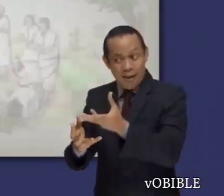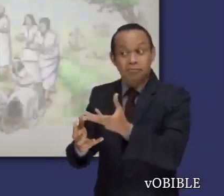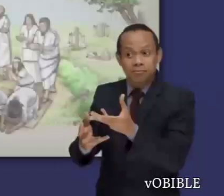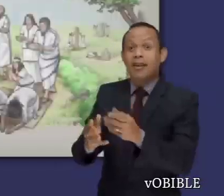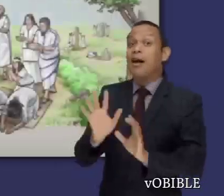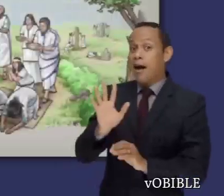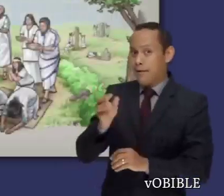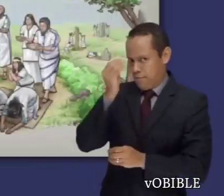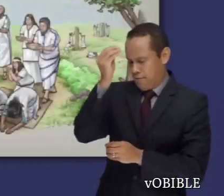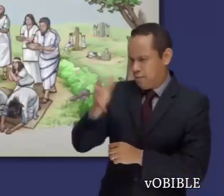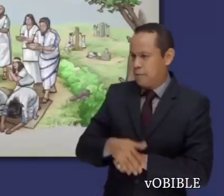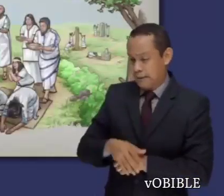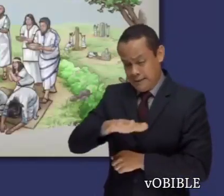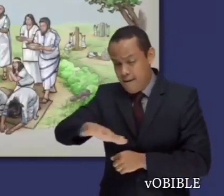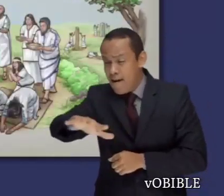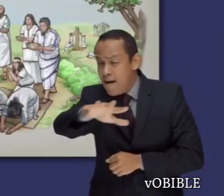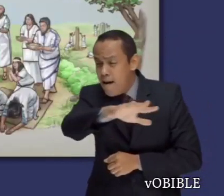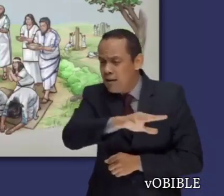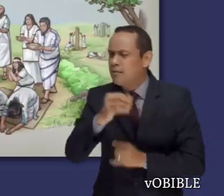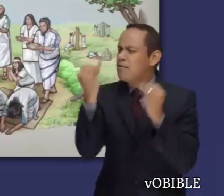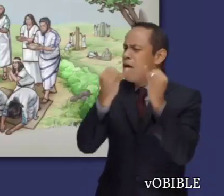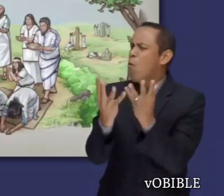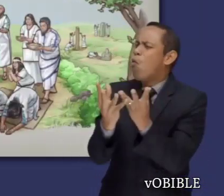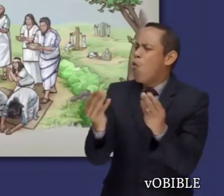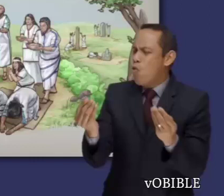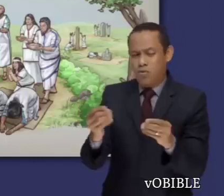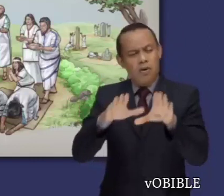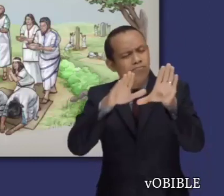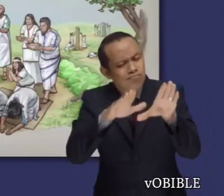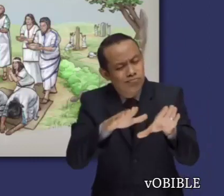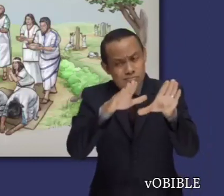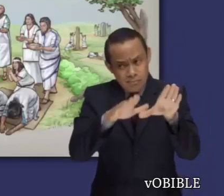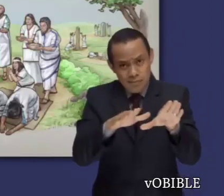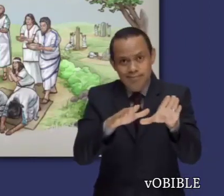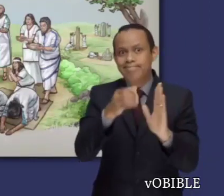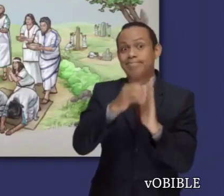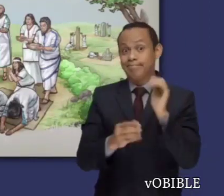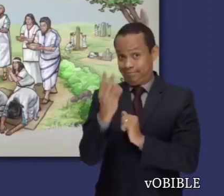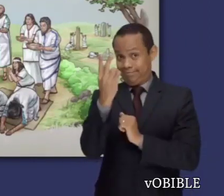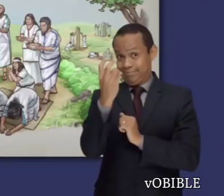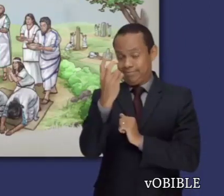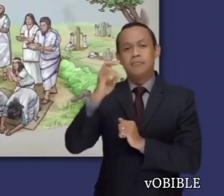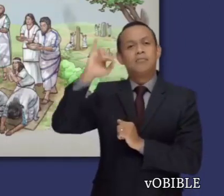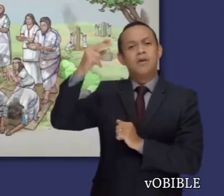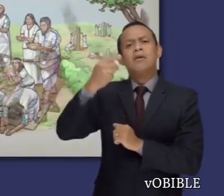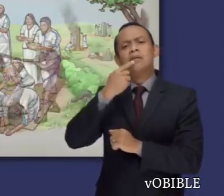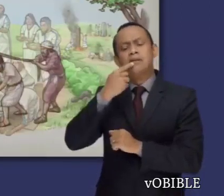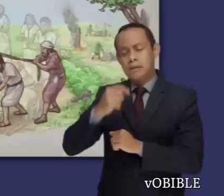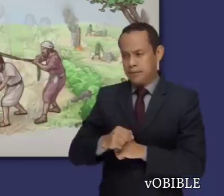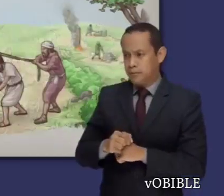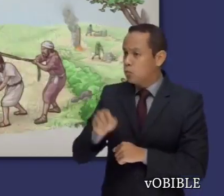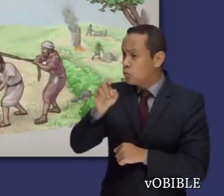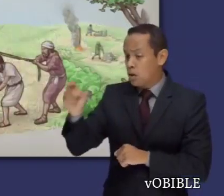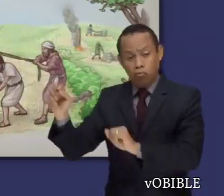Pero es una tierra llena de adoración falsa. Así que en el capítulo 12, Jehová les dice a los israelitas que deben destruir los altares